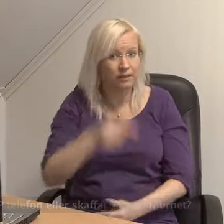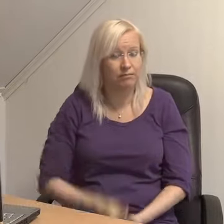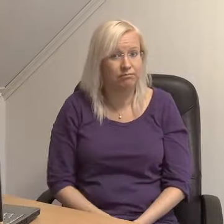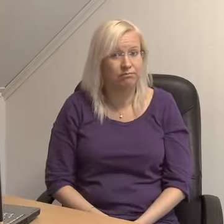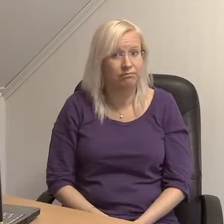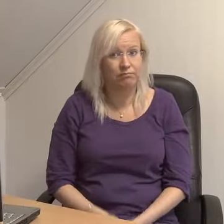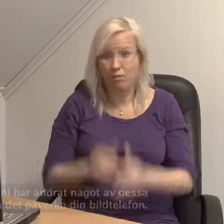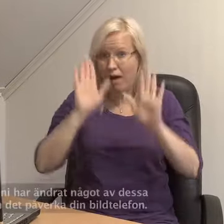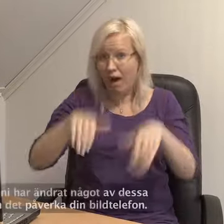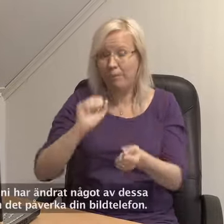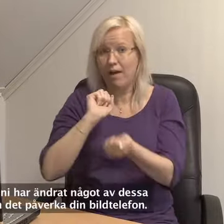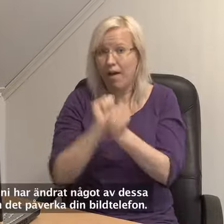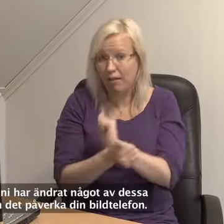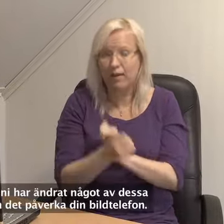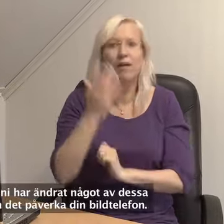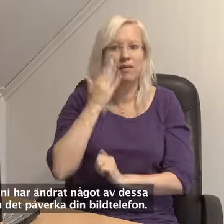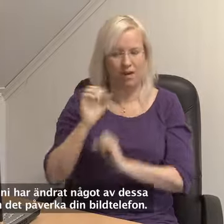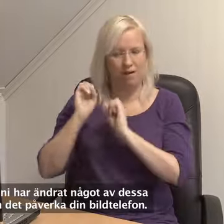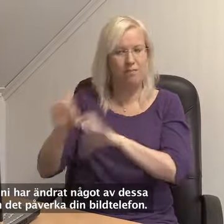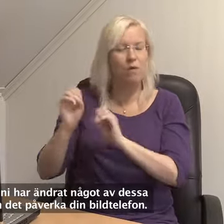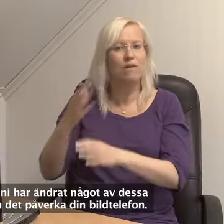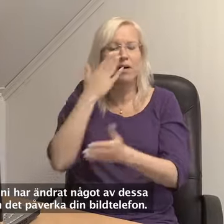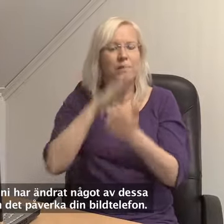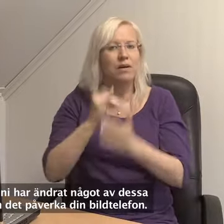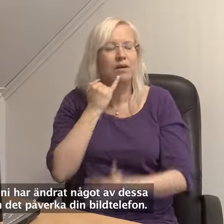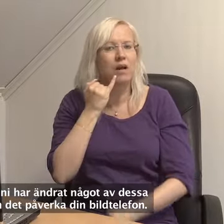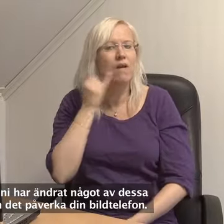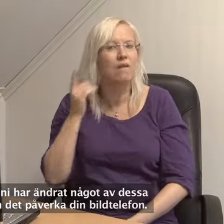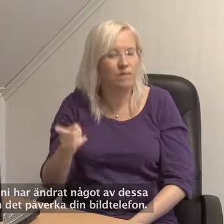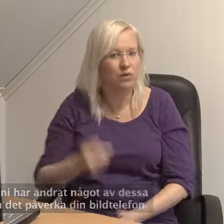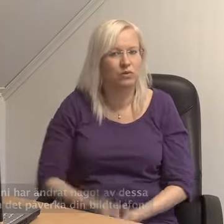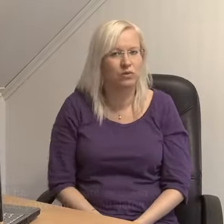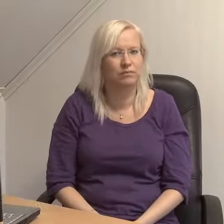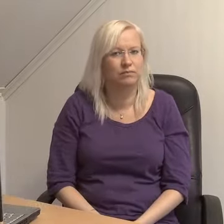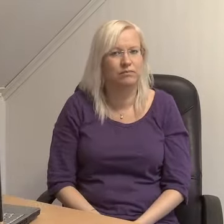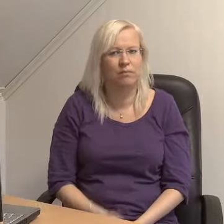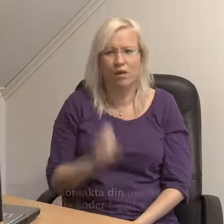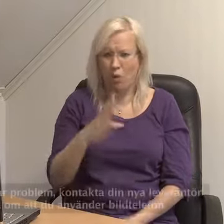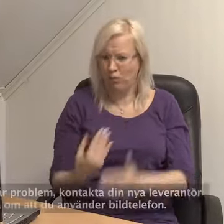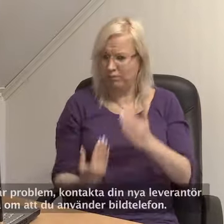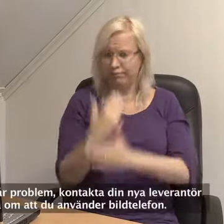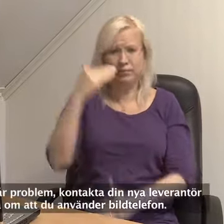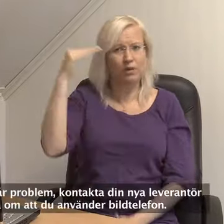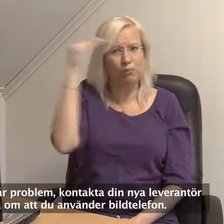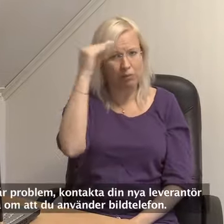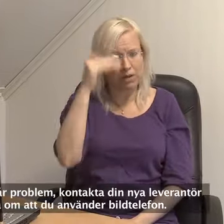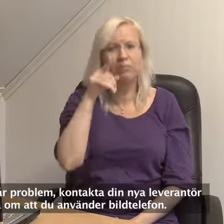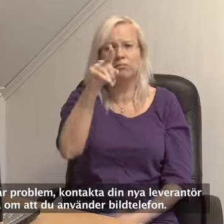Om ni har ändrat något av dessa kan det påverka din bildtelefon. Om du uppstår problem